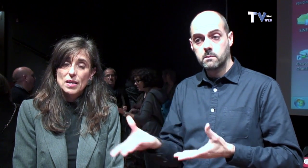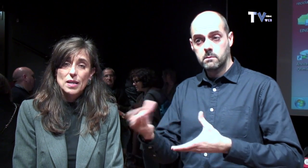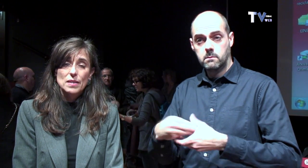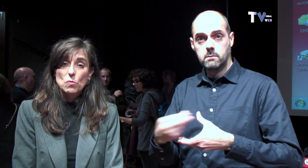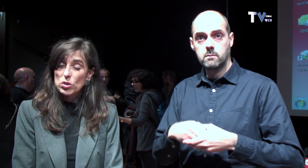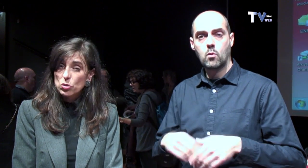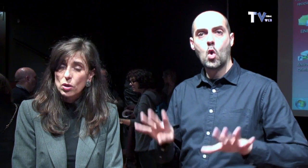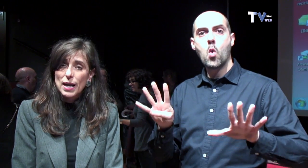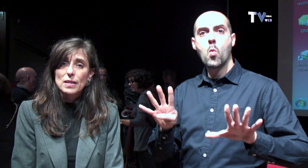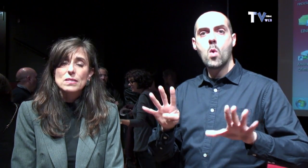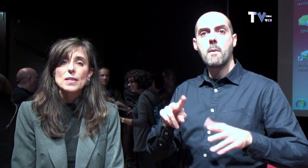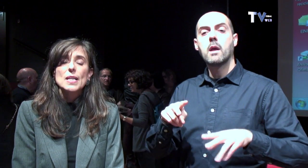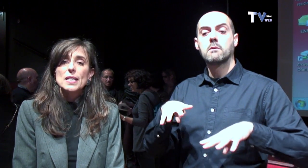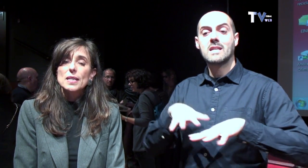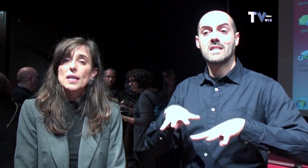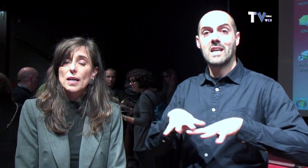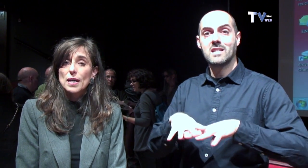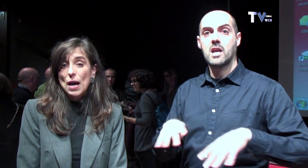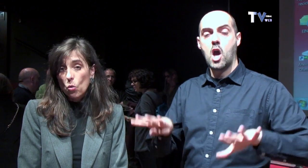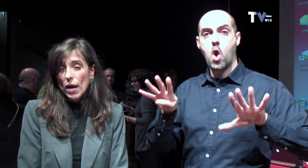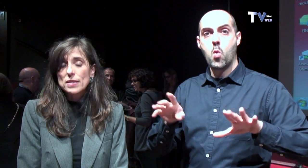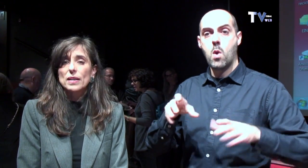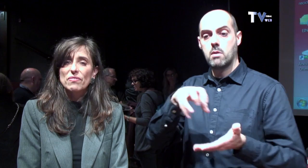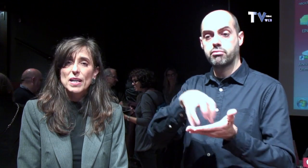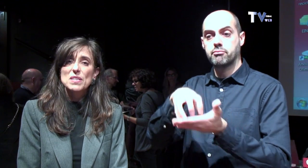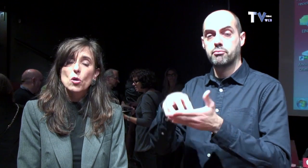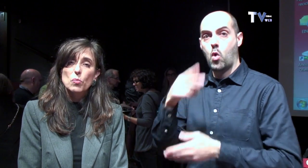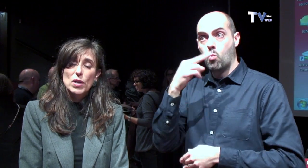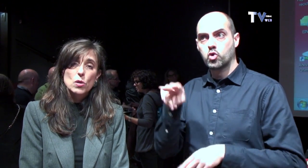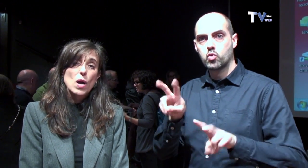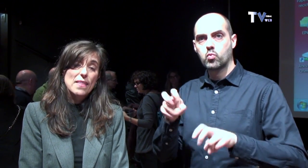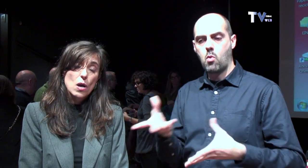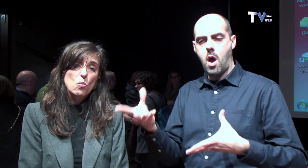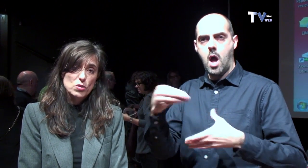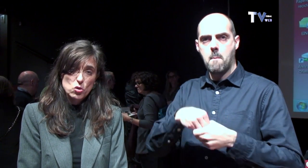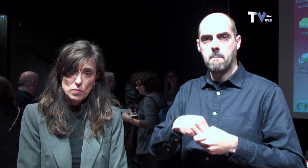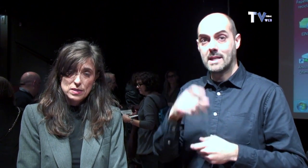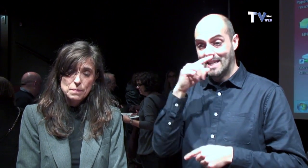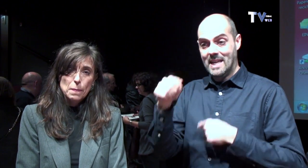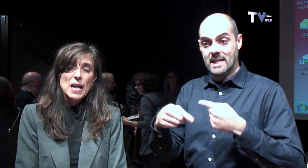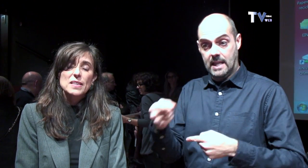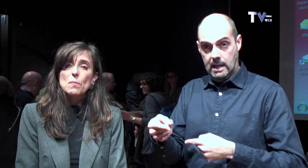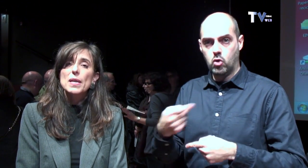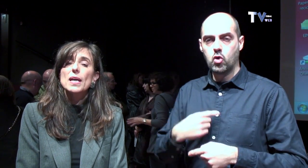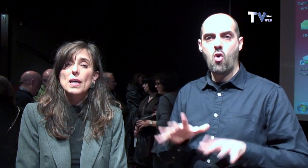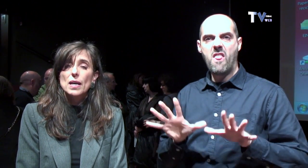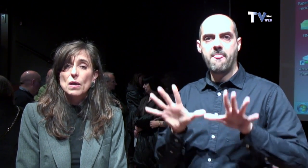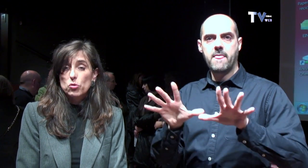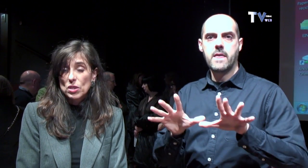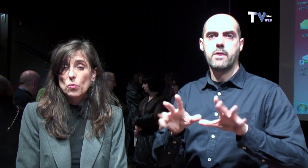locals i amb quan el que farem és incorporar-ho a veu museus més. També vostès ho